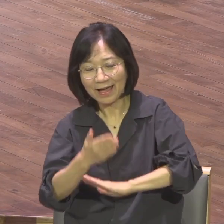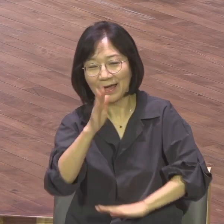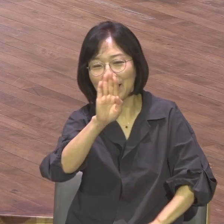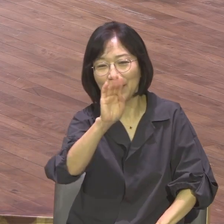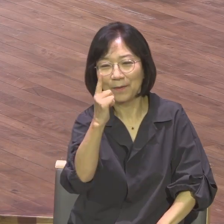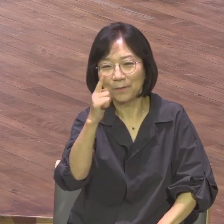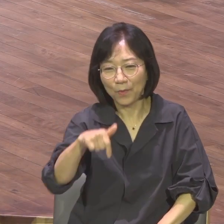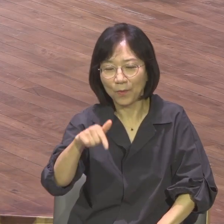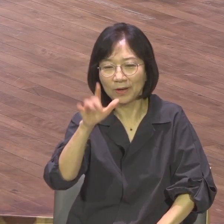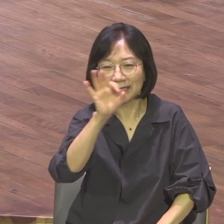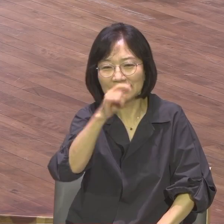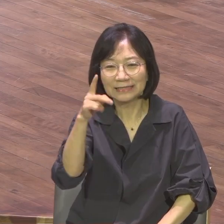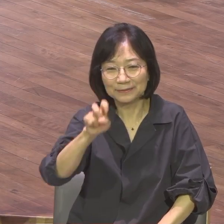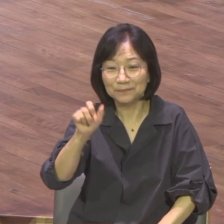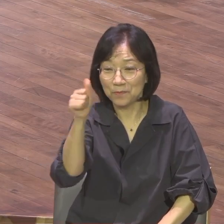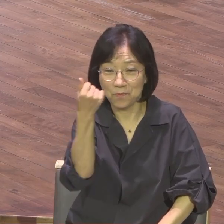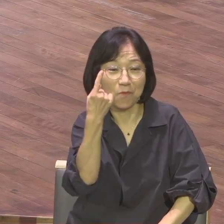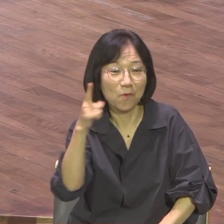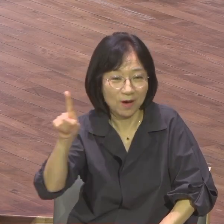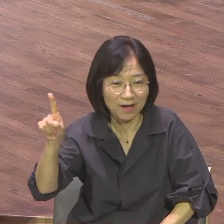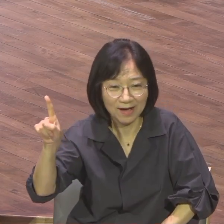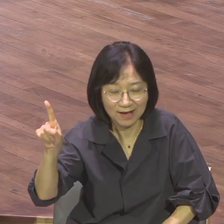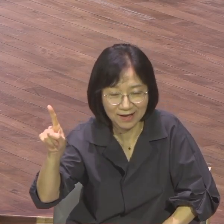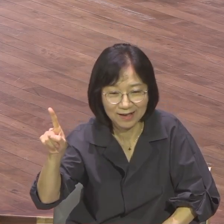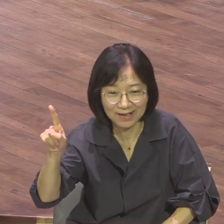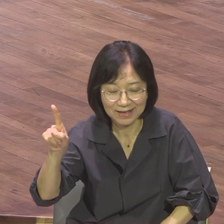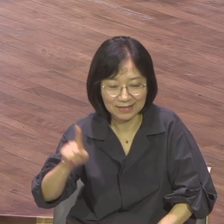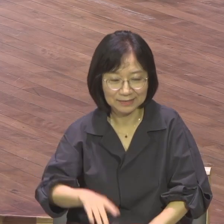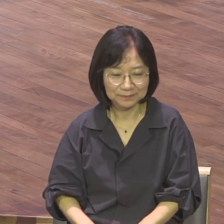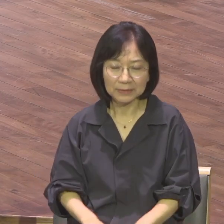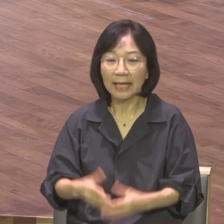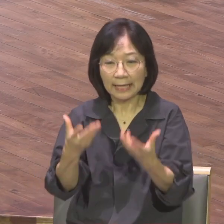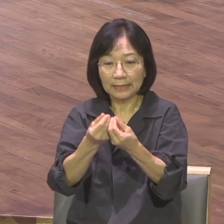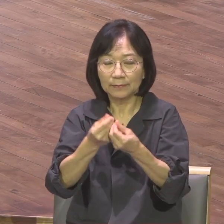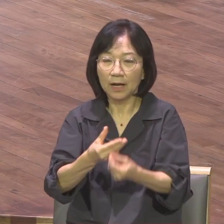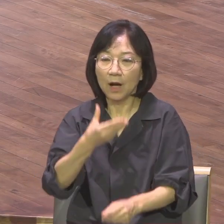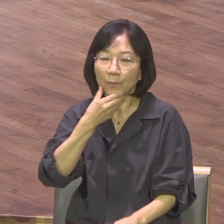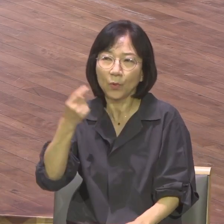복음은 단기간에 우리가 집중해서 메시지를 들으면 지식적으로 깨달아질 수 있습니다.